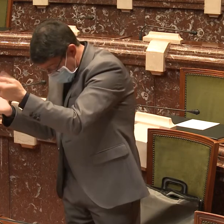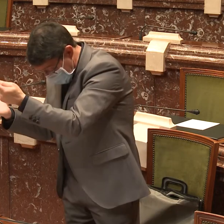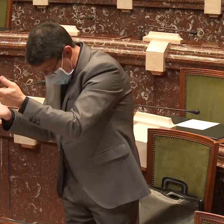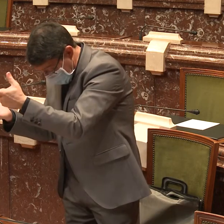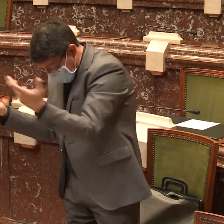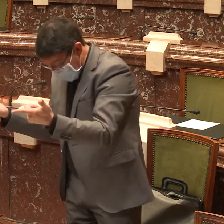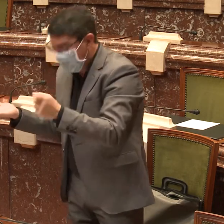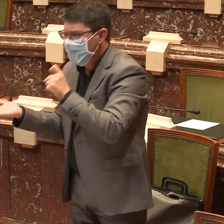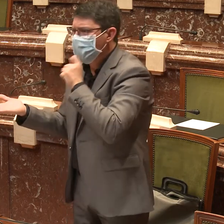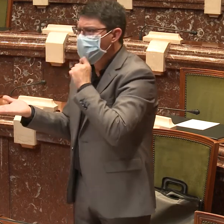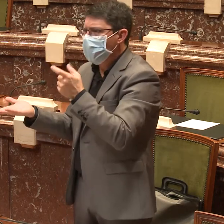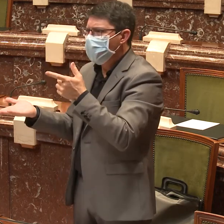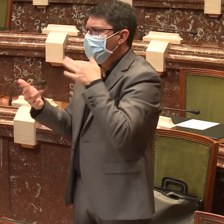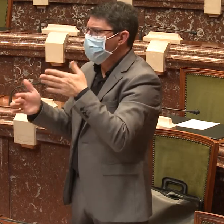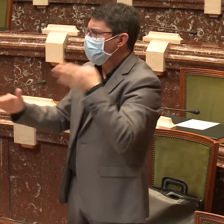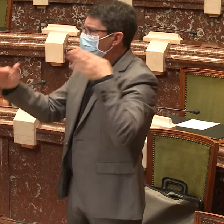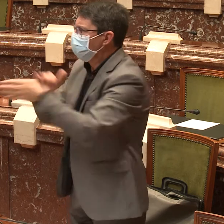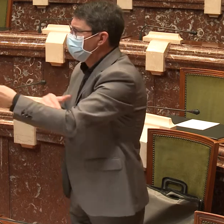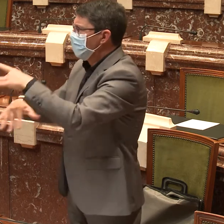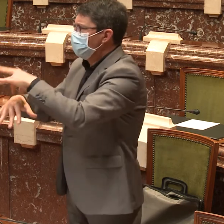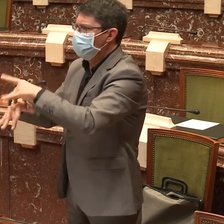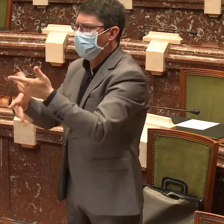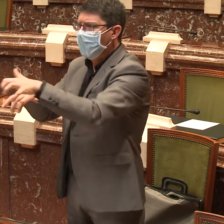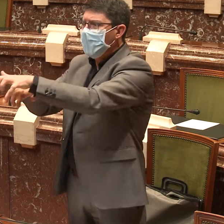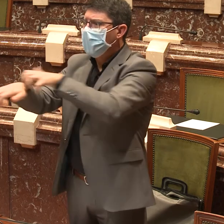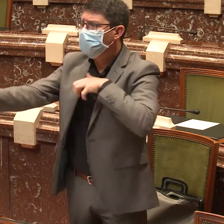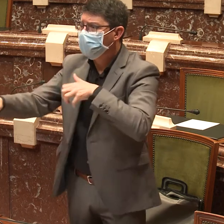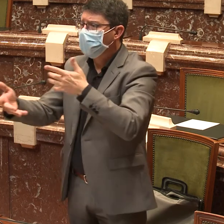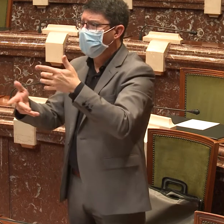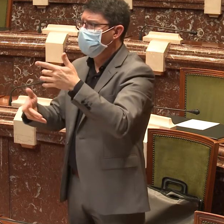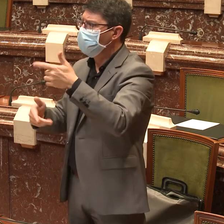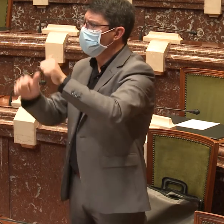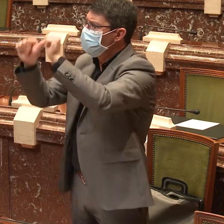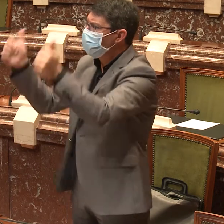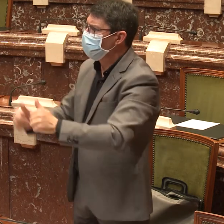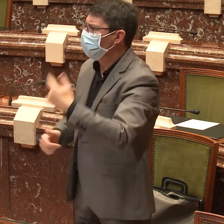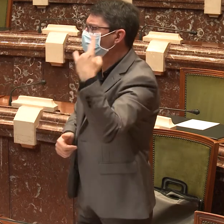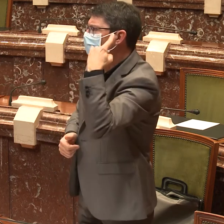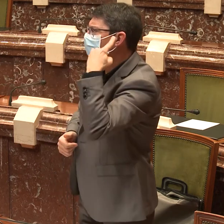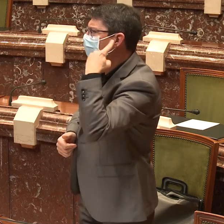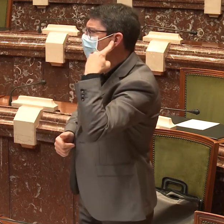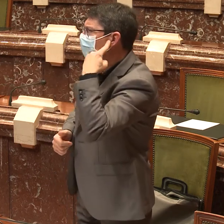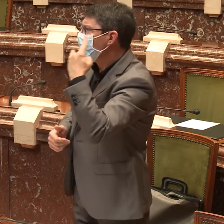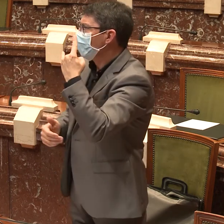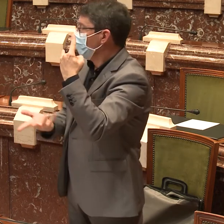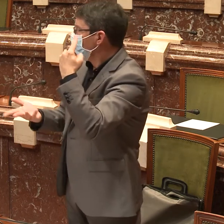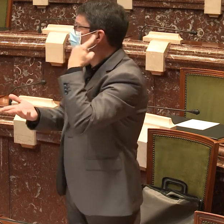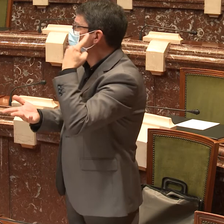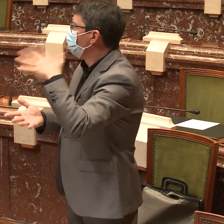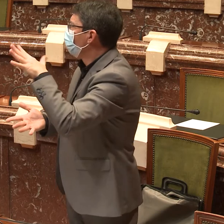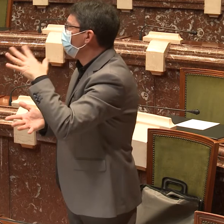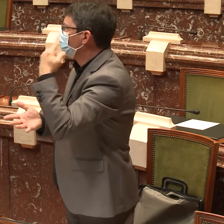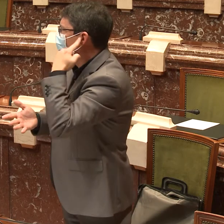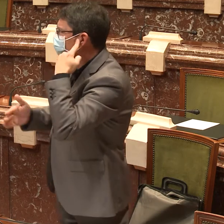A la escasez de intérpretes para un servicio médico, tenemos que, para que nos atiendan, la mayoría de